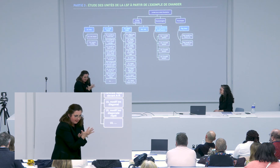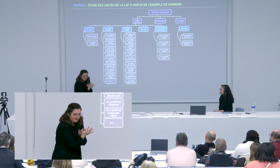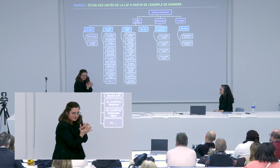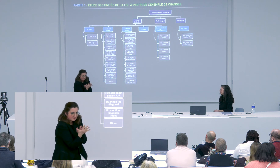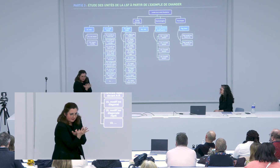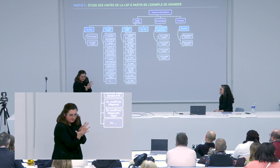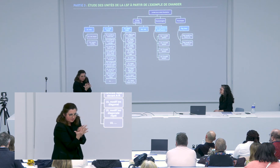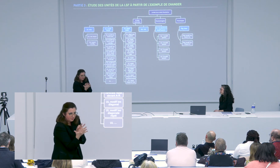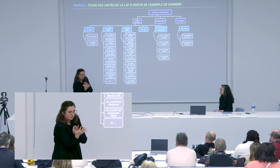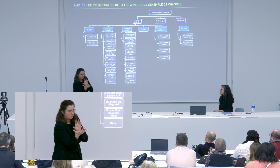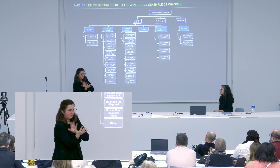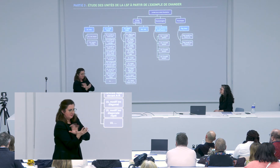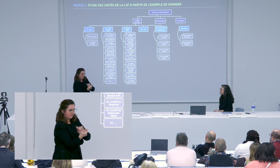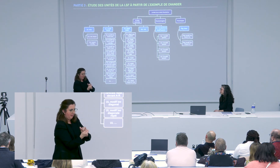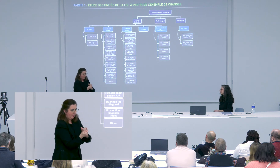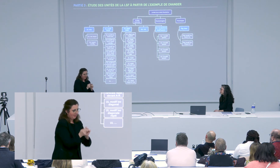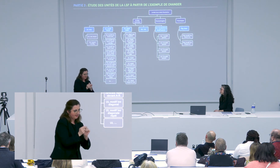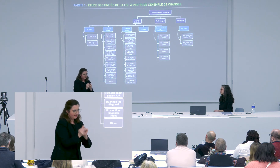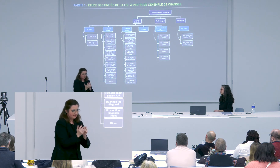tout au long je vois que tu as été